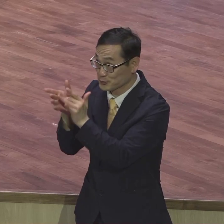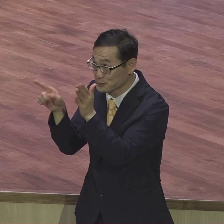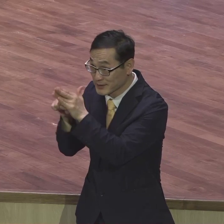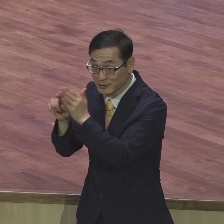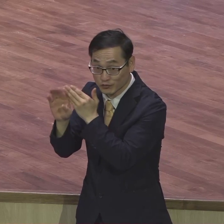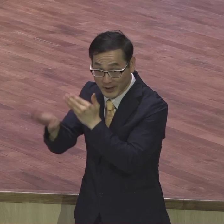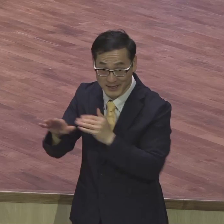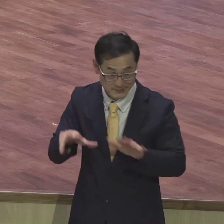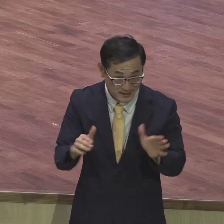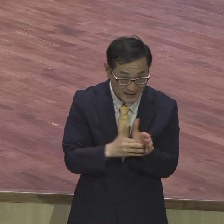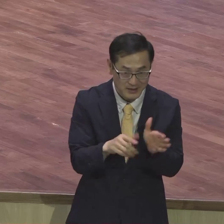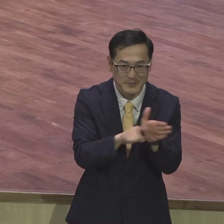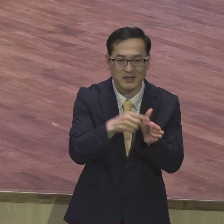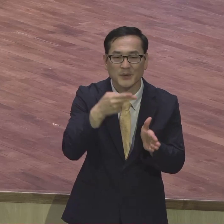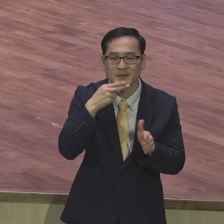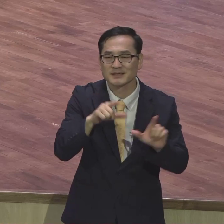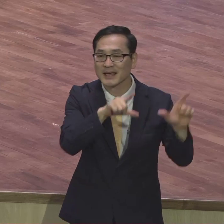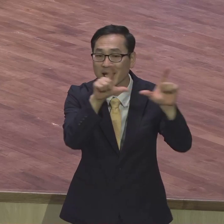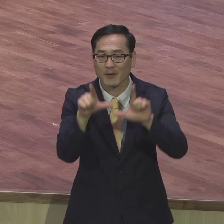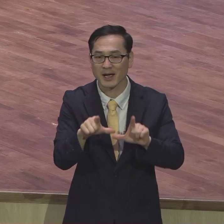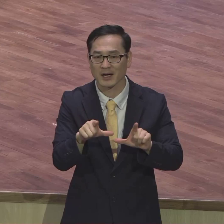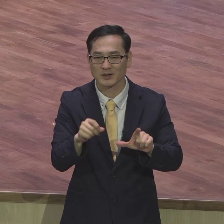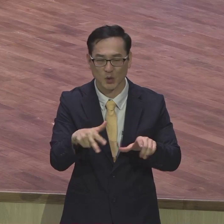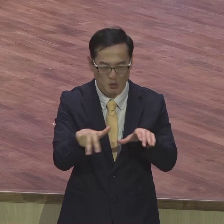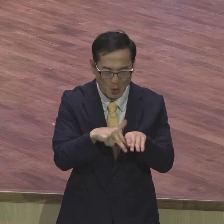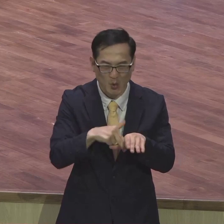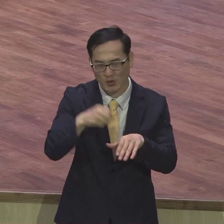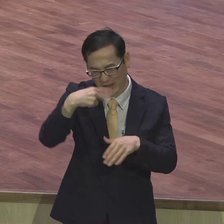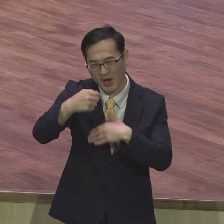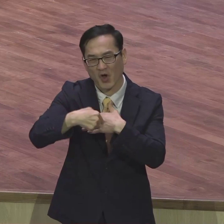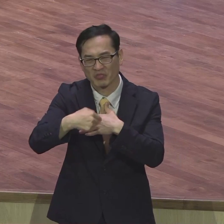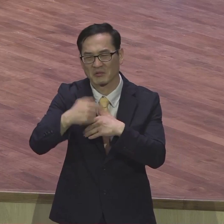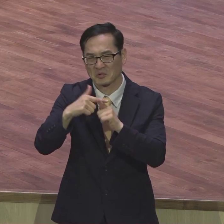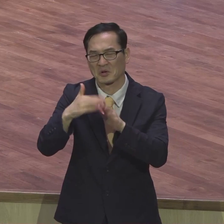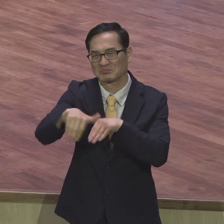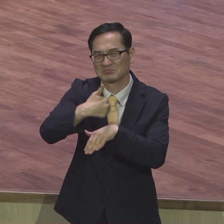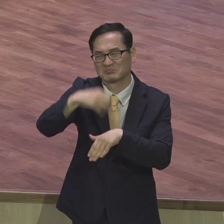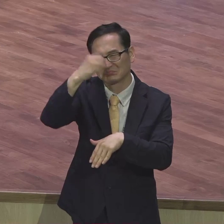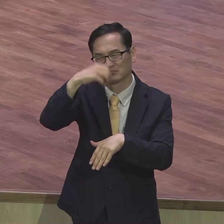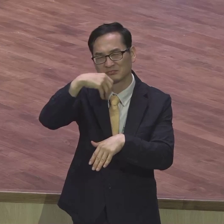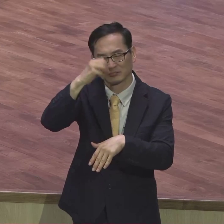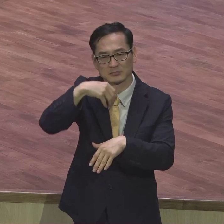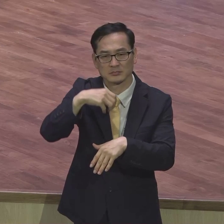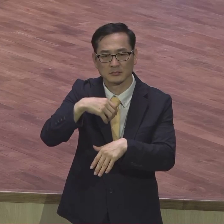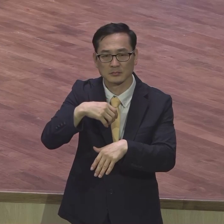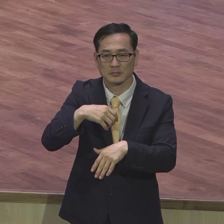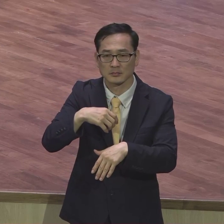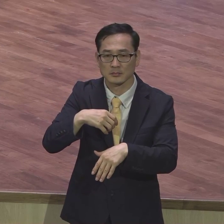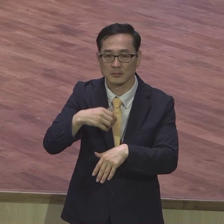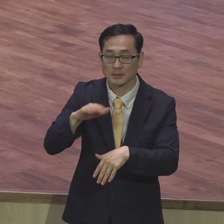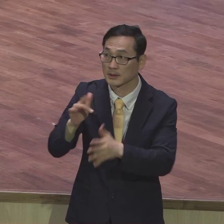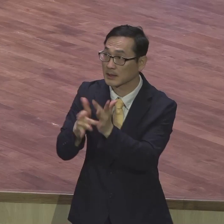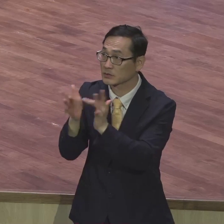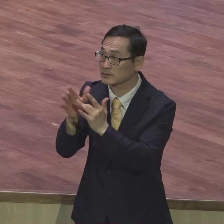했더니 살았던 거 이것은 하나씩 하나씩 벗어납니다 그래서 하나님의 영광을 돌리는 새틀 인생으로 변화되어진단 말이에요